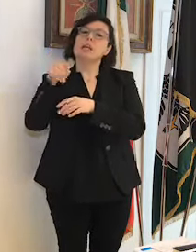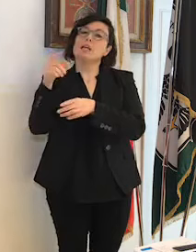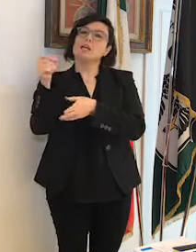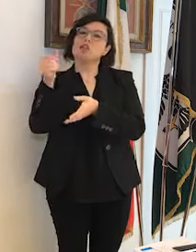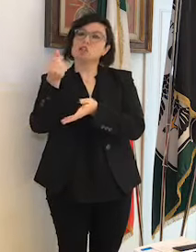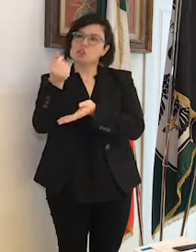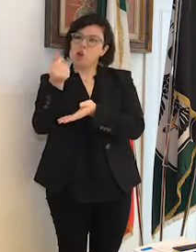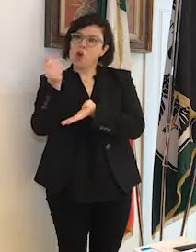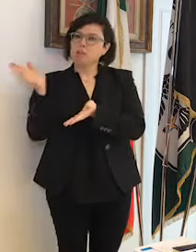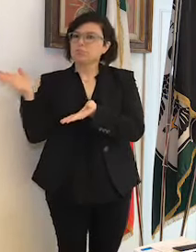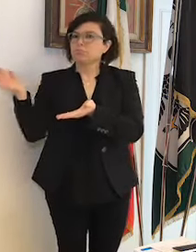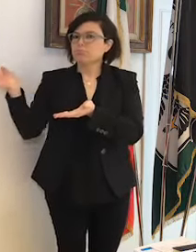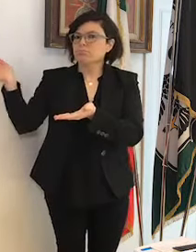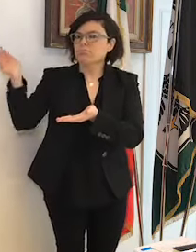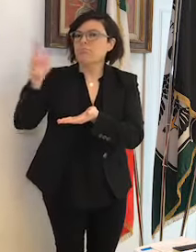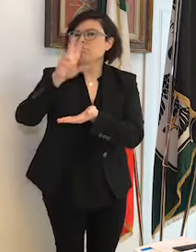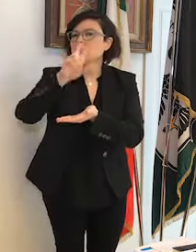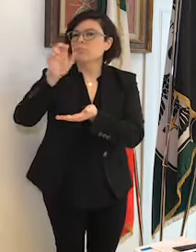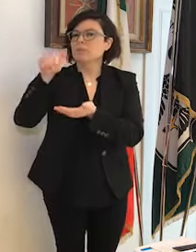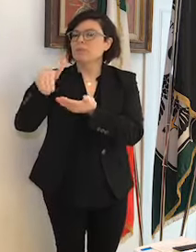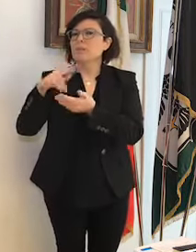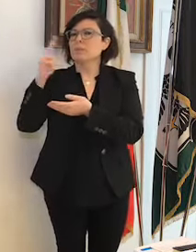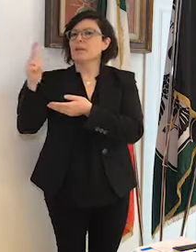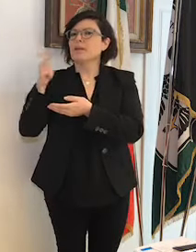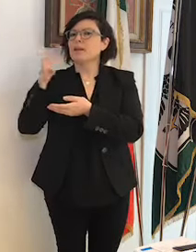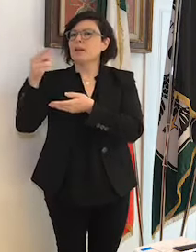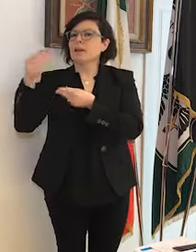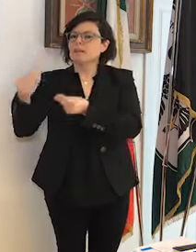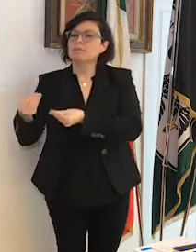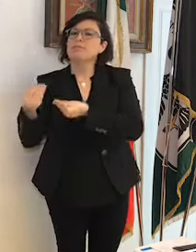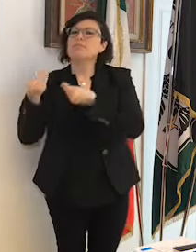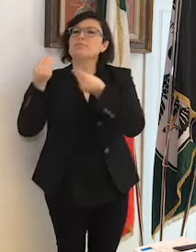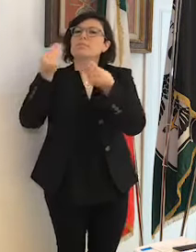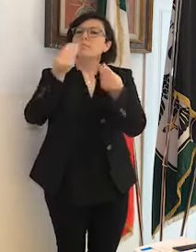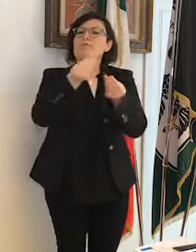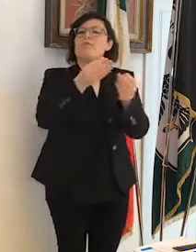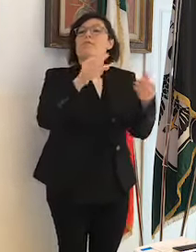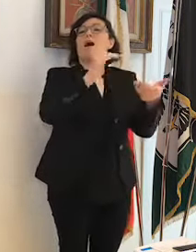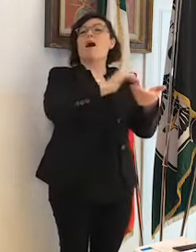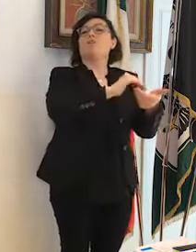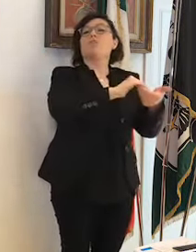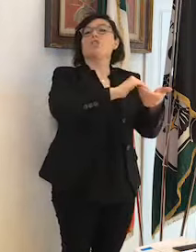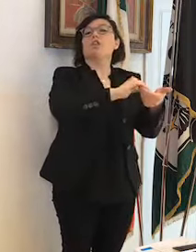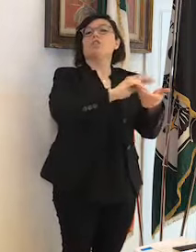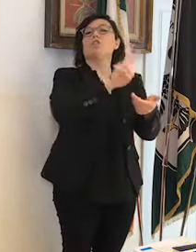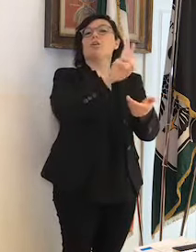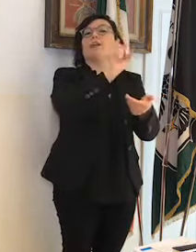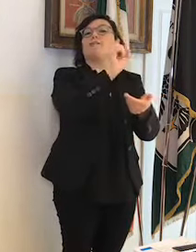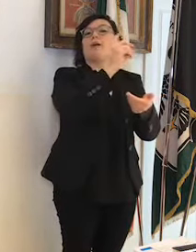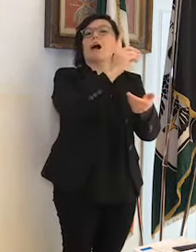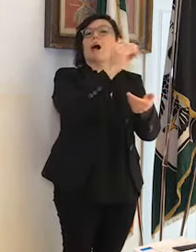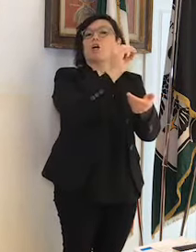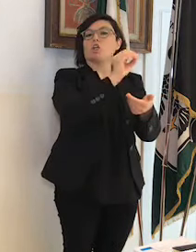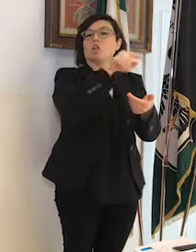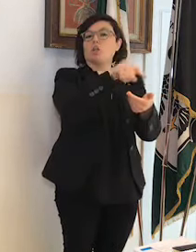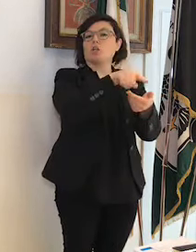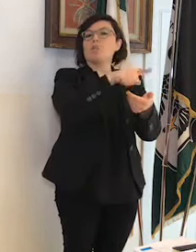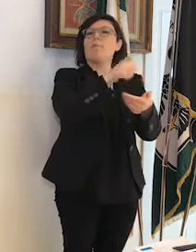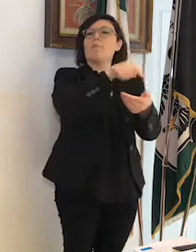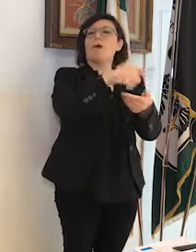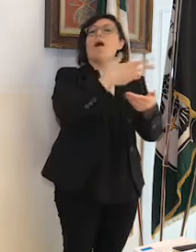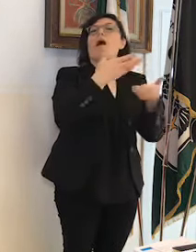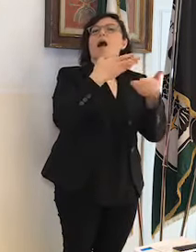cifra complessiva di 3.000 euro in favore dell'associazione Vado che è l'associazione che supporta l'attività